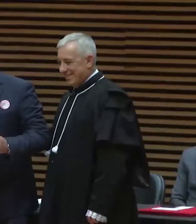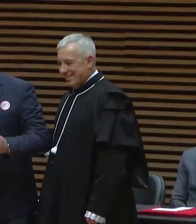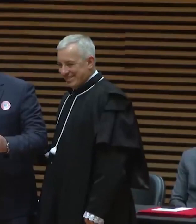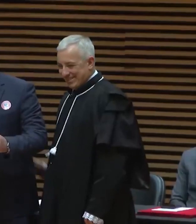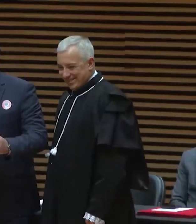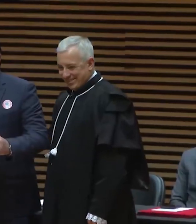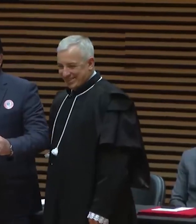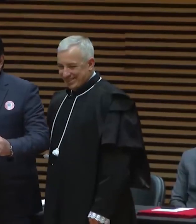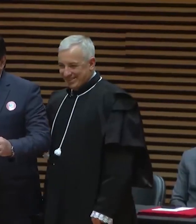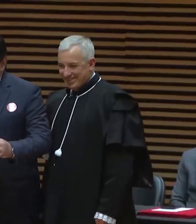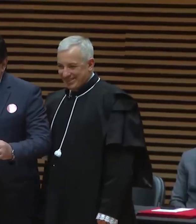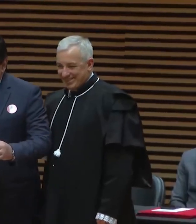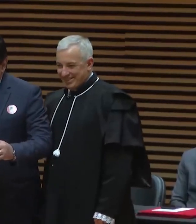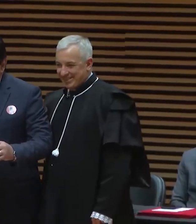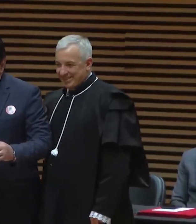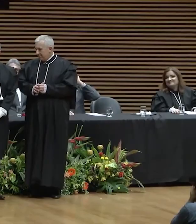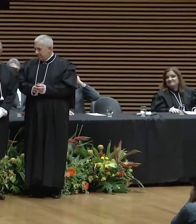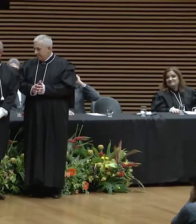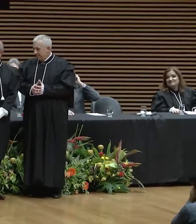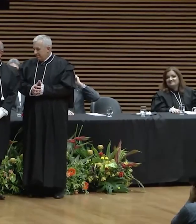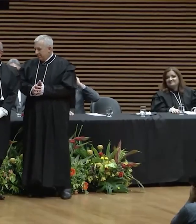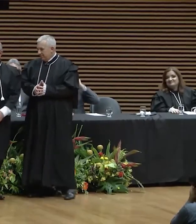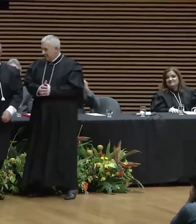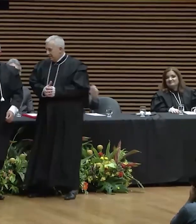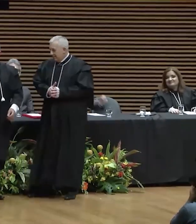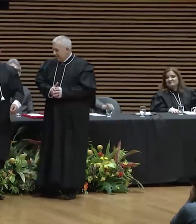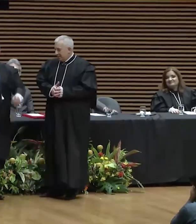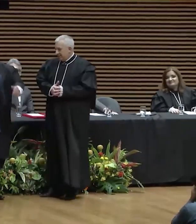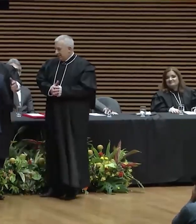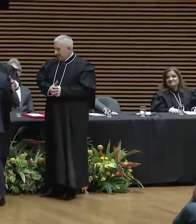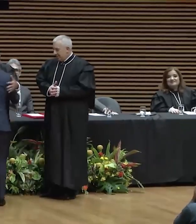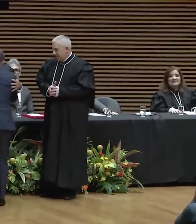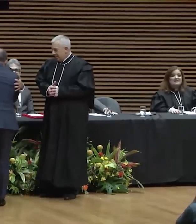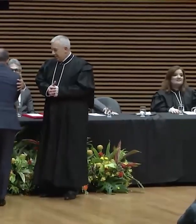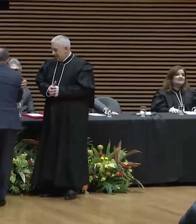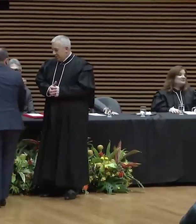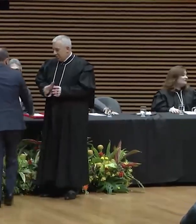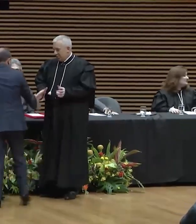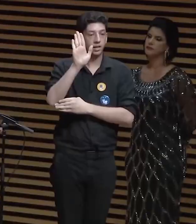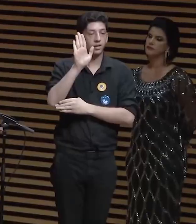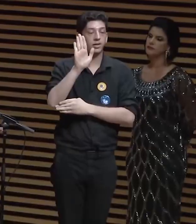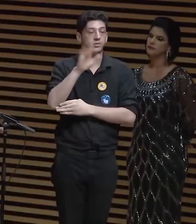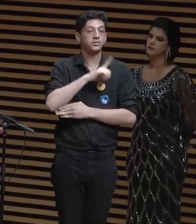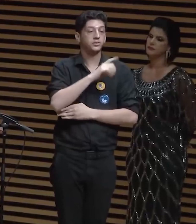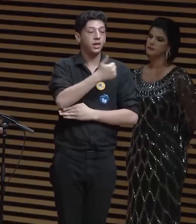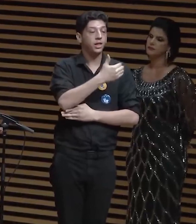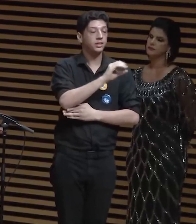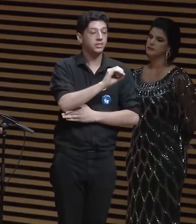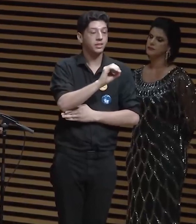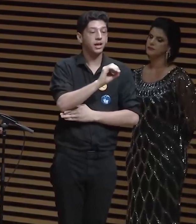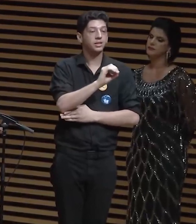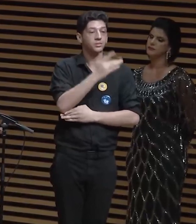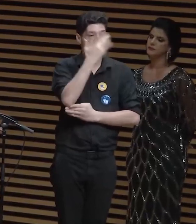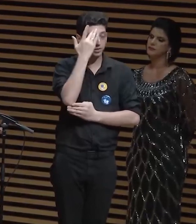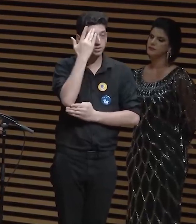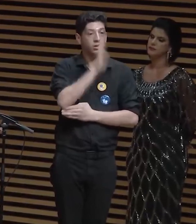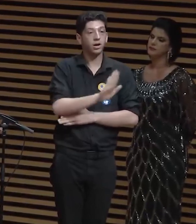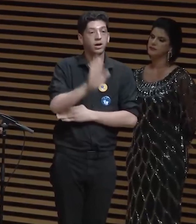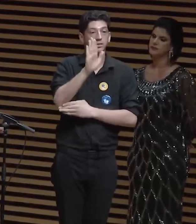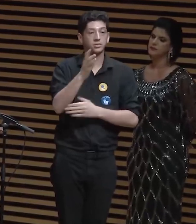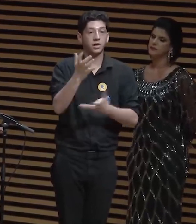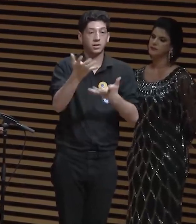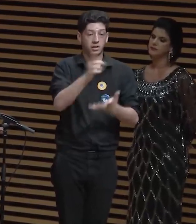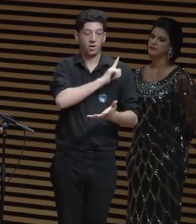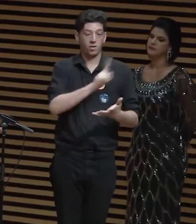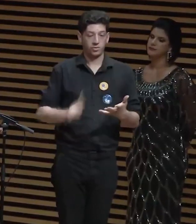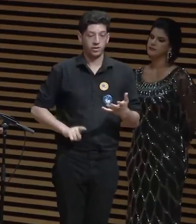os 53 deputados federais e 77 estaduais eleitos no Estado. O presidente do TRE, em Minas Gerais, falou